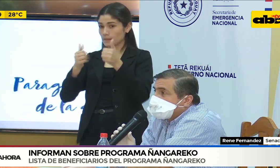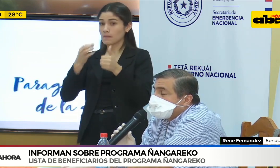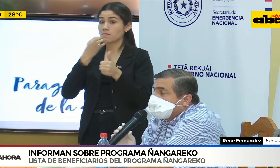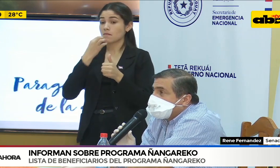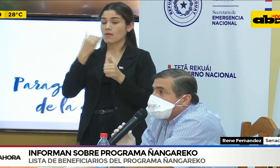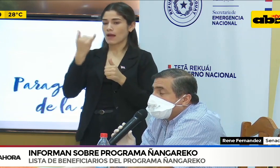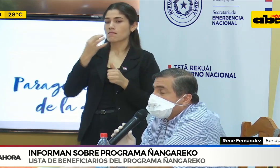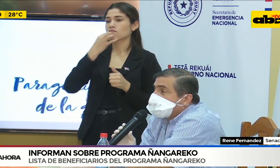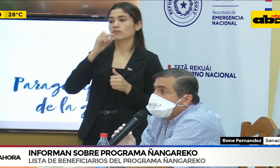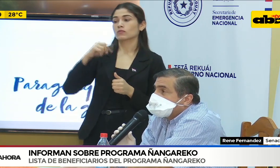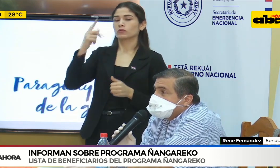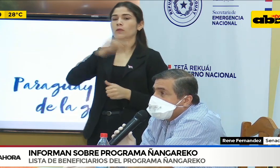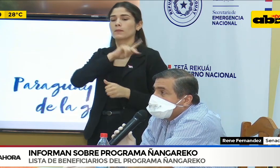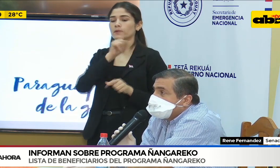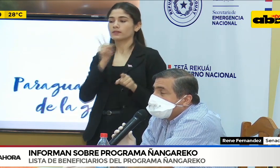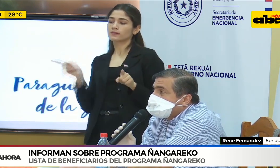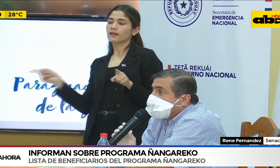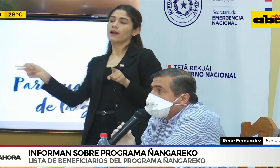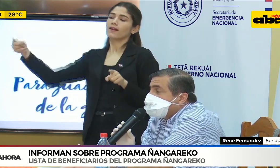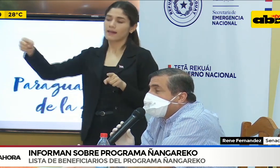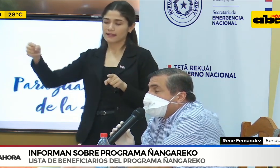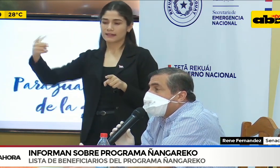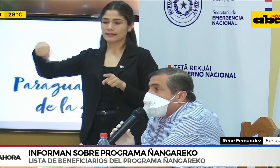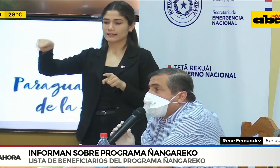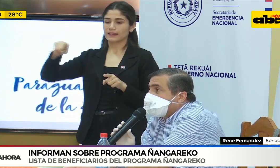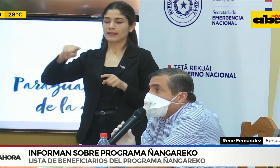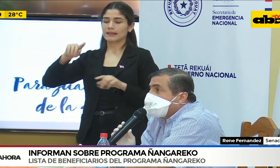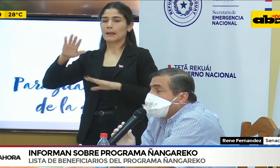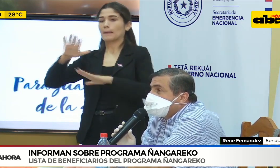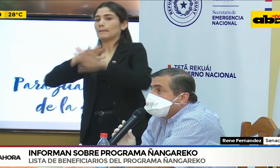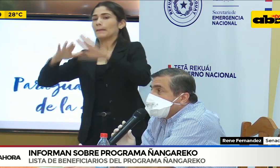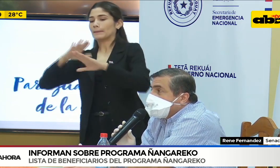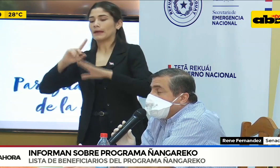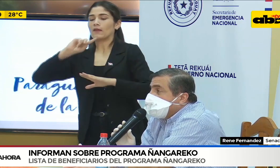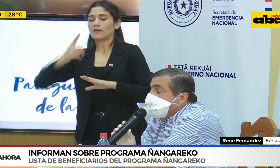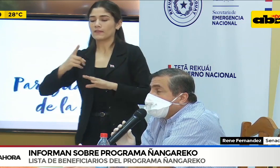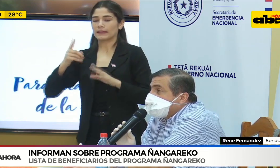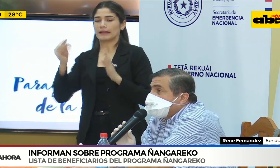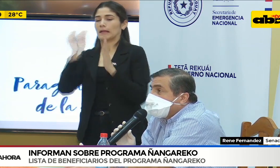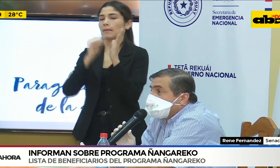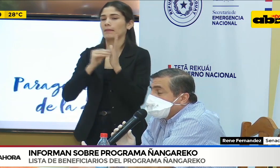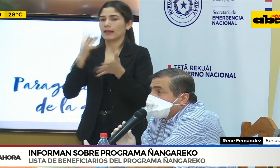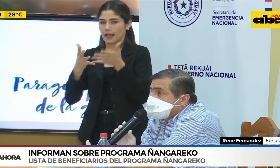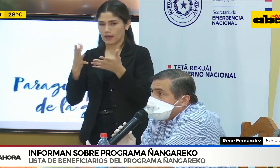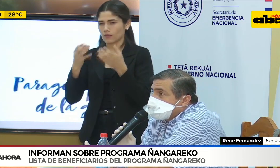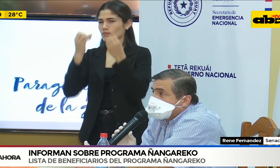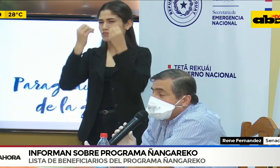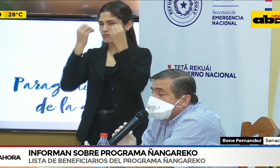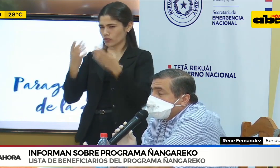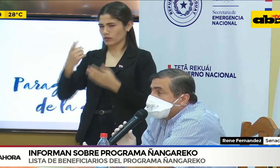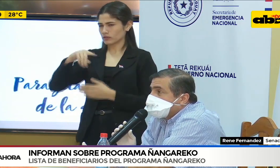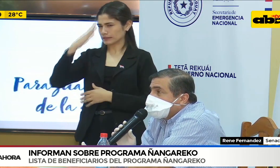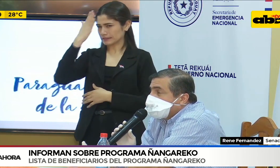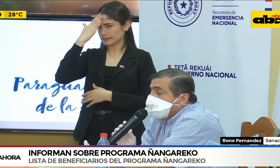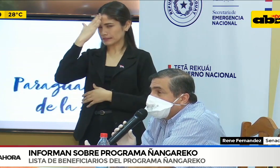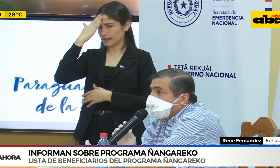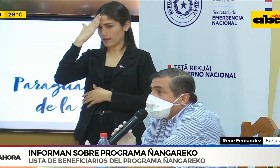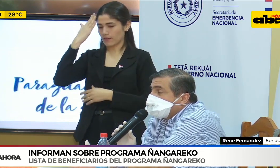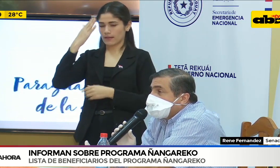hayan, en desconocimiento al titular, los hayan inscrito. Y estamos hablando, fíjense, de una